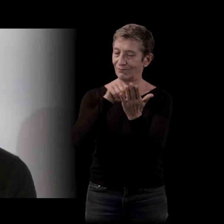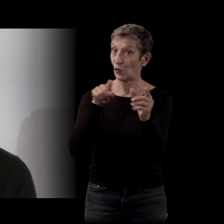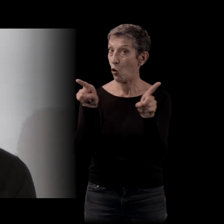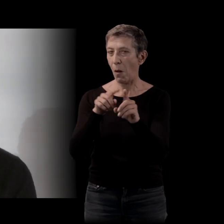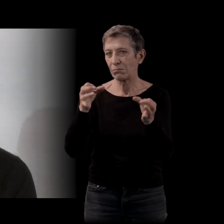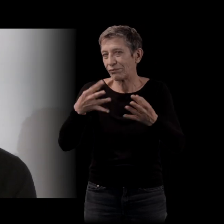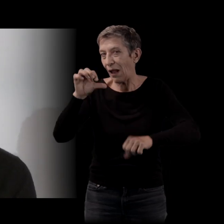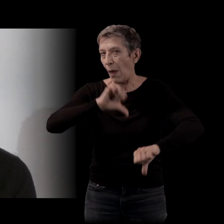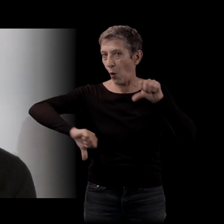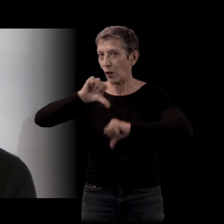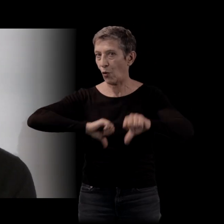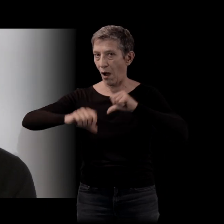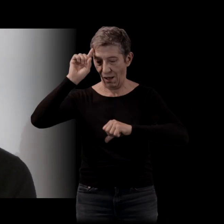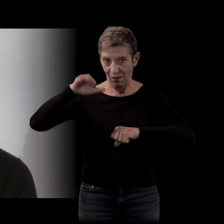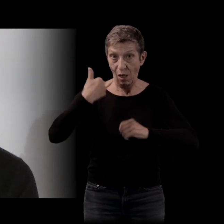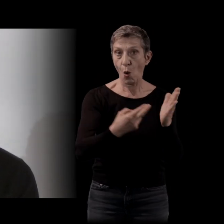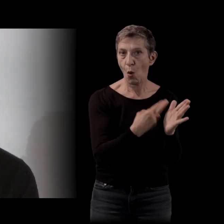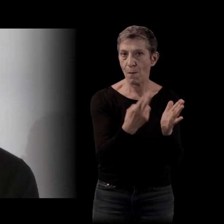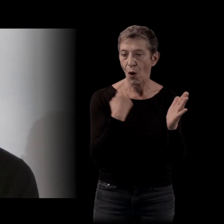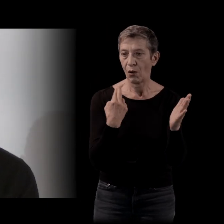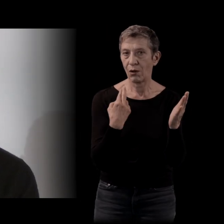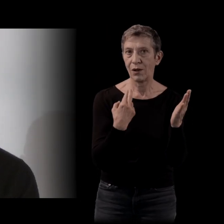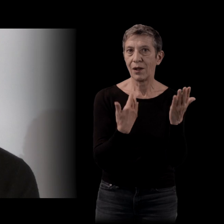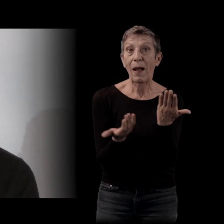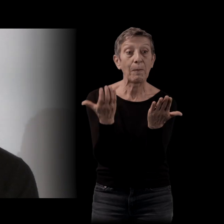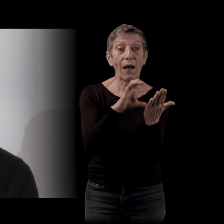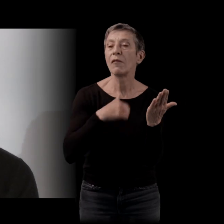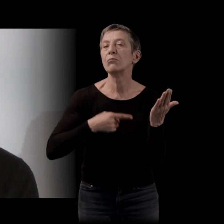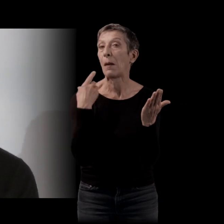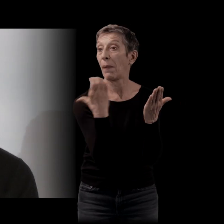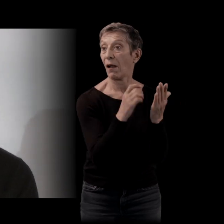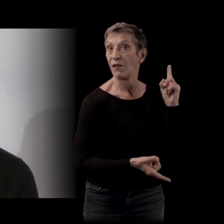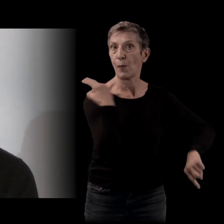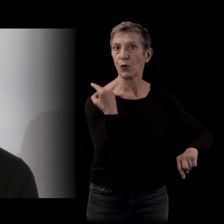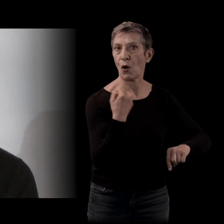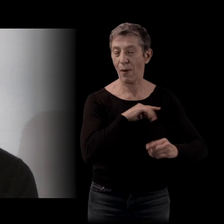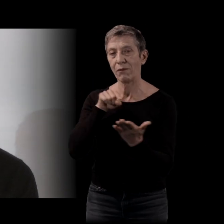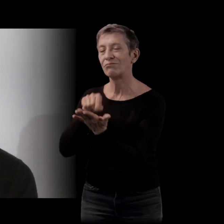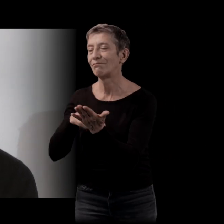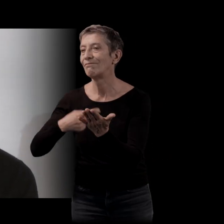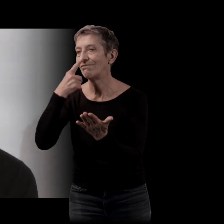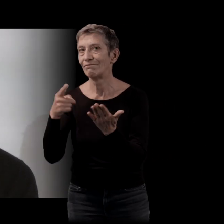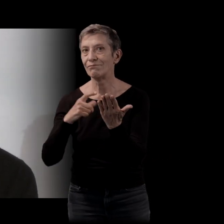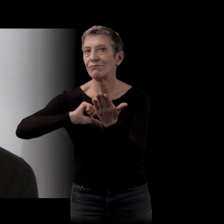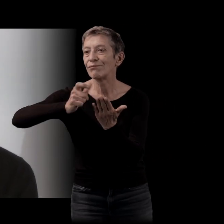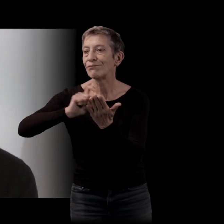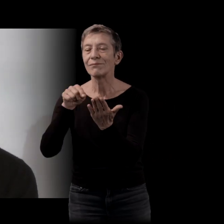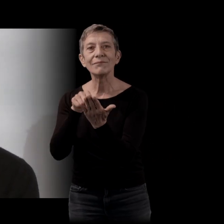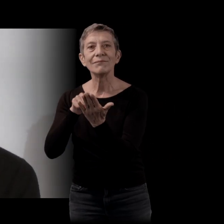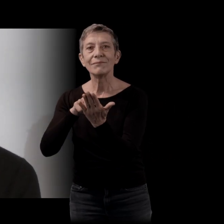'unité de base est devenue le paragraphe, c'est sans doute là que ça s'est inventé et qu'il a des choses qui sont dans les posts et qui ont été repris dans le roman différemment. C'est-à